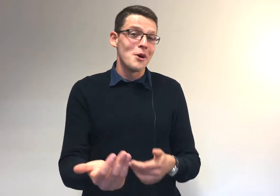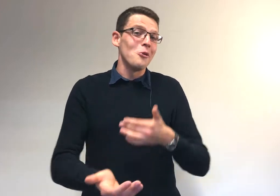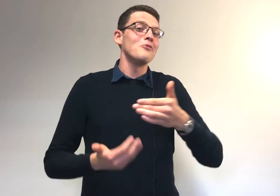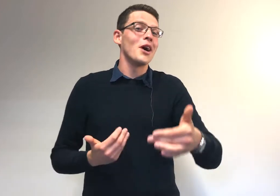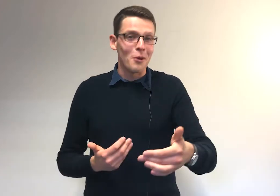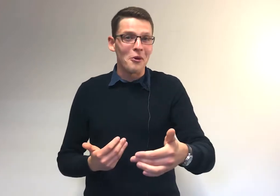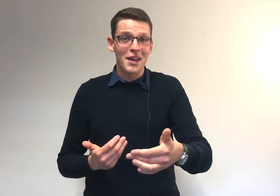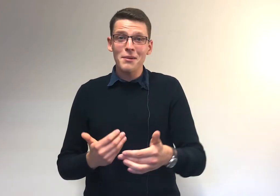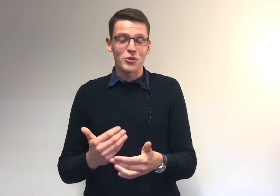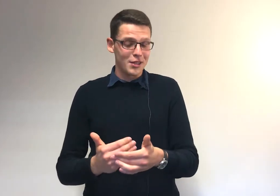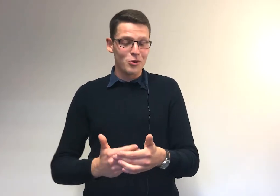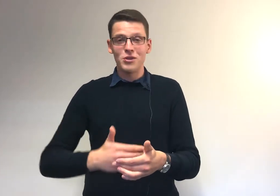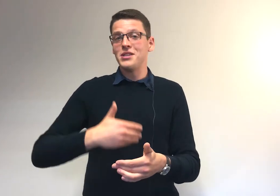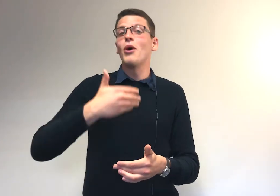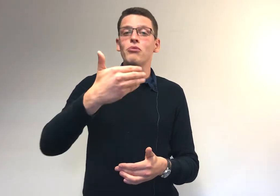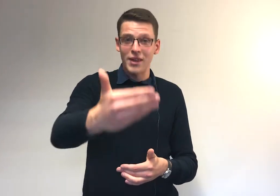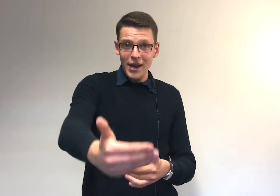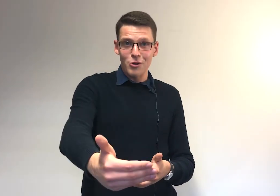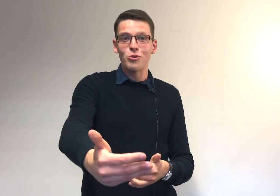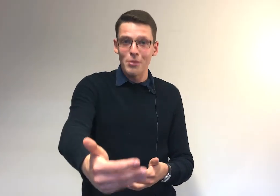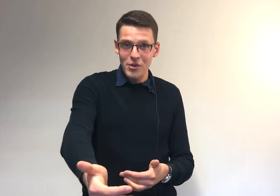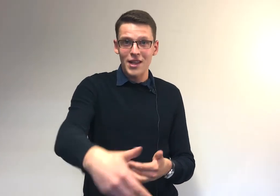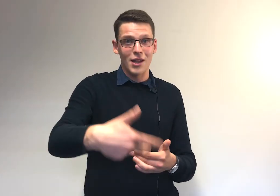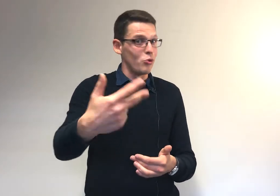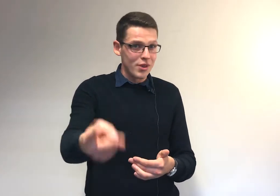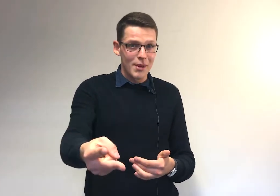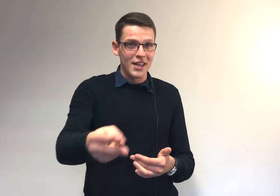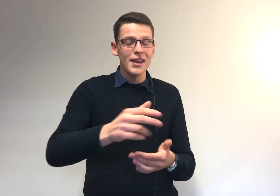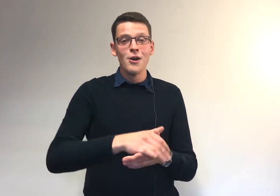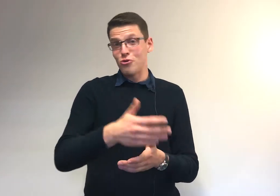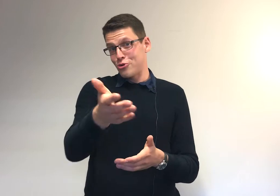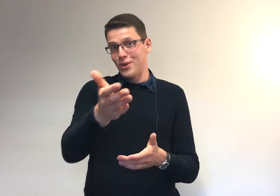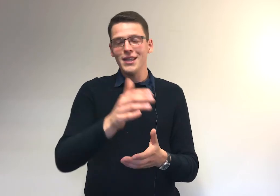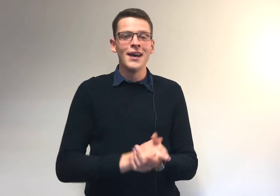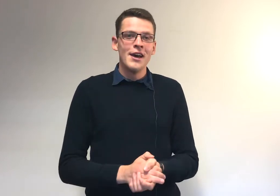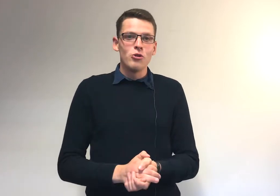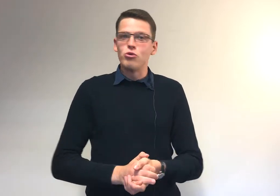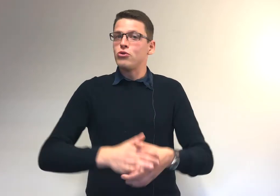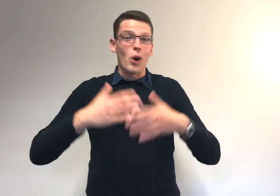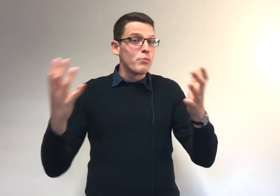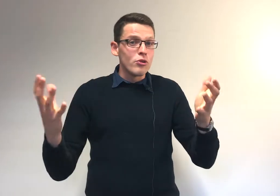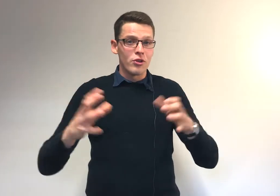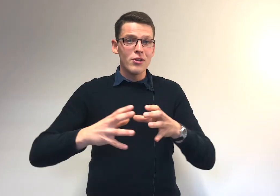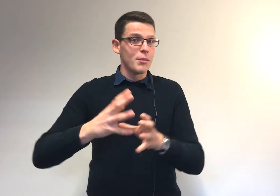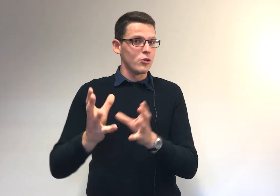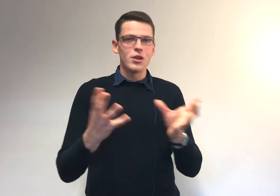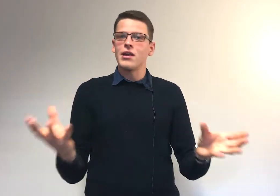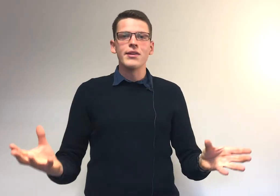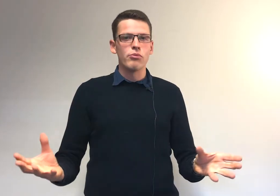un au revoir temporaire. Peut-être que six mois plus tard, quand tu commenceras ta deuxième année, ce que je te souhaite, tu auras plus de temps, ta méthode de travail sera plus